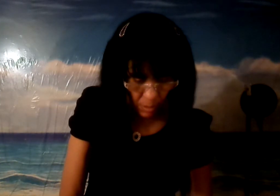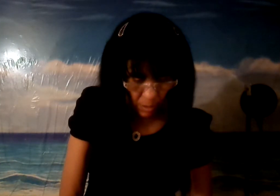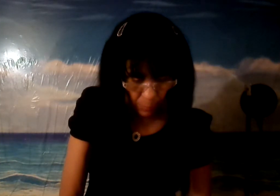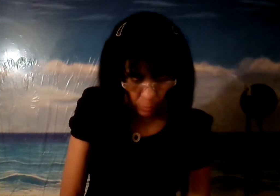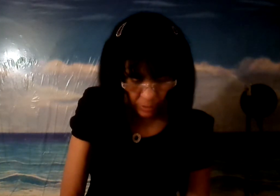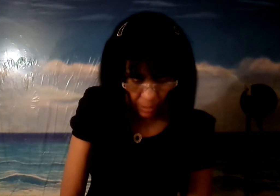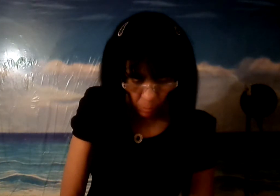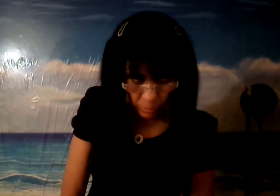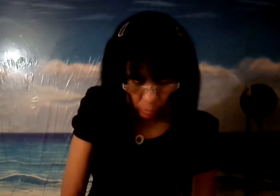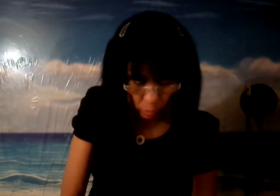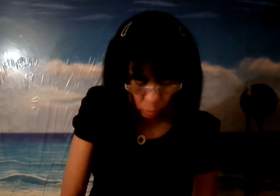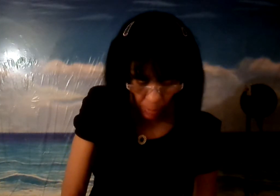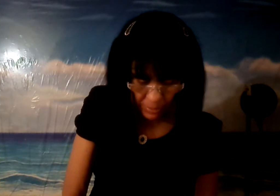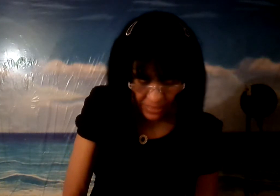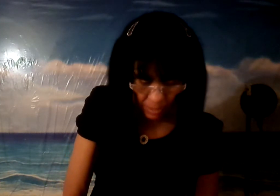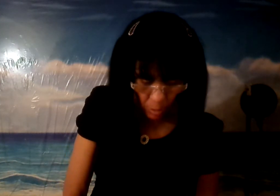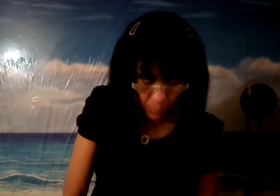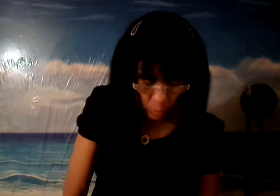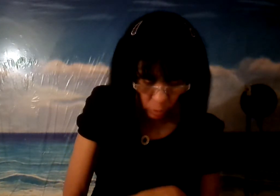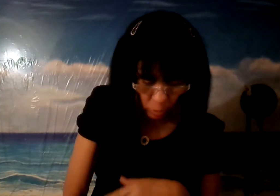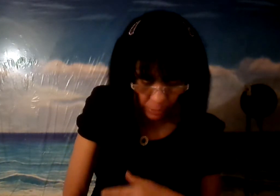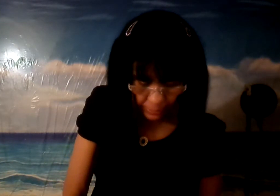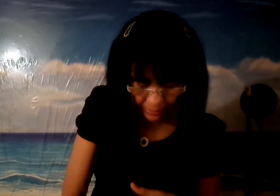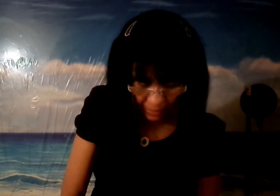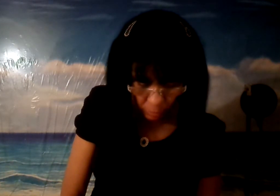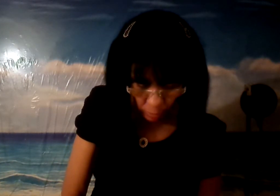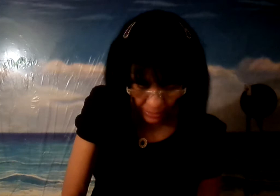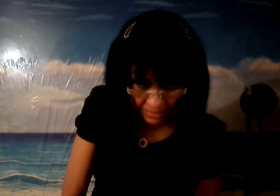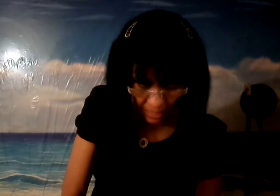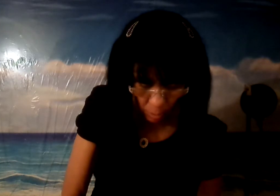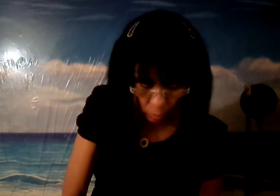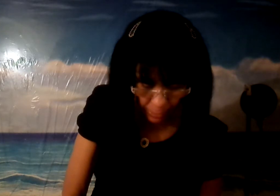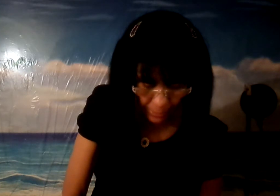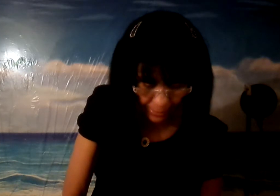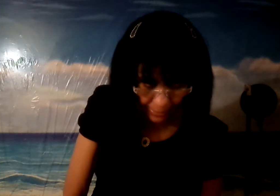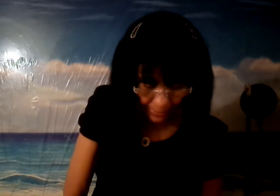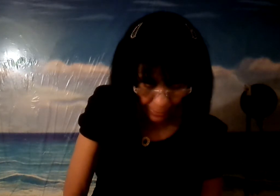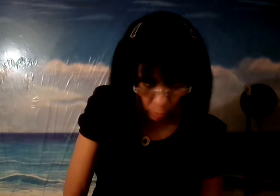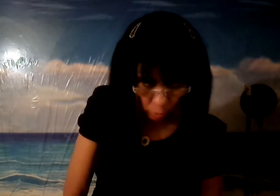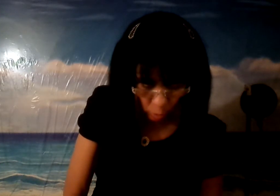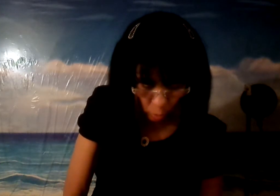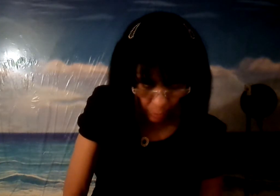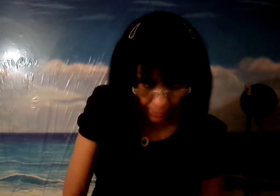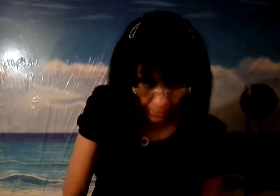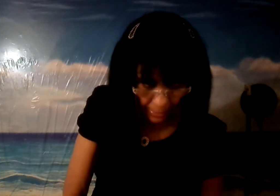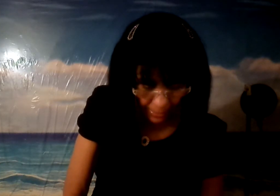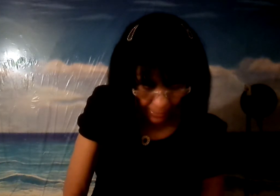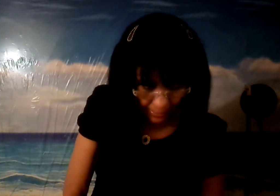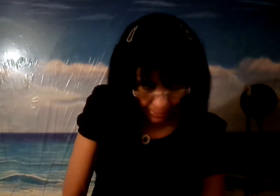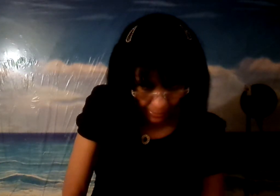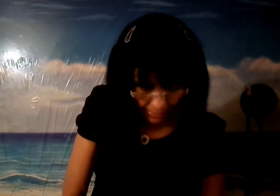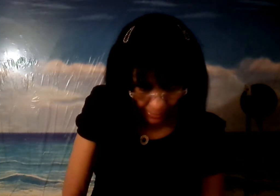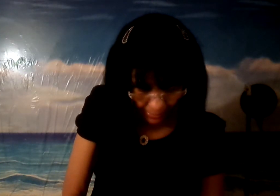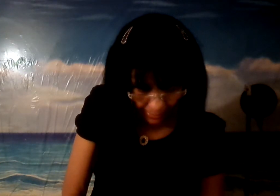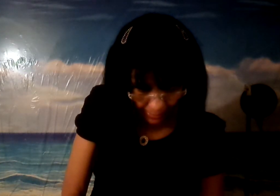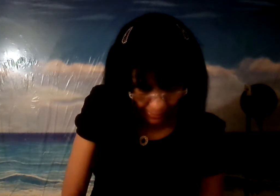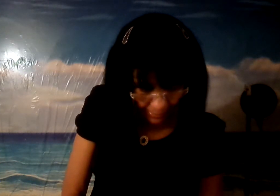ponte de acuerdo con tu ambasario pronto entre tanto que está con él con él él